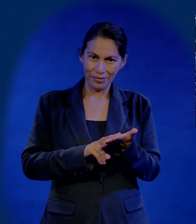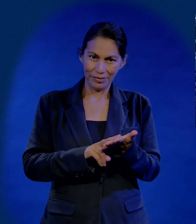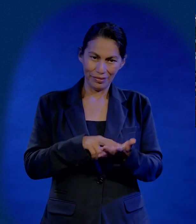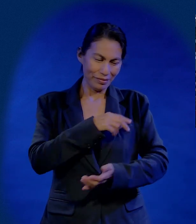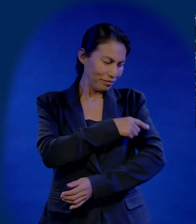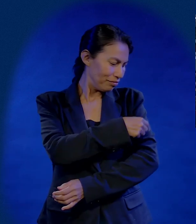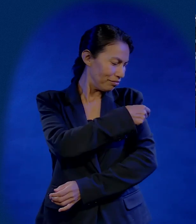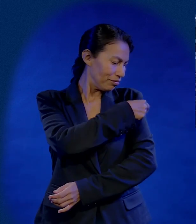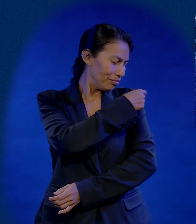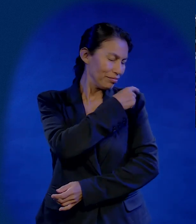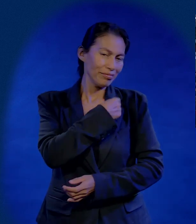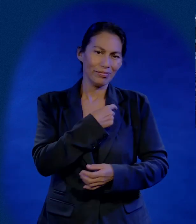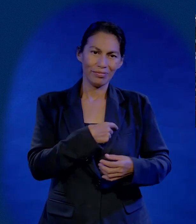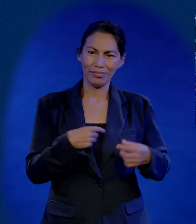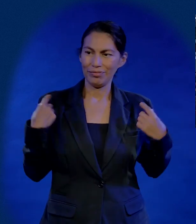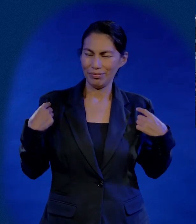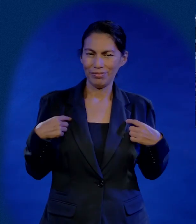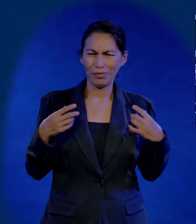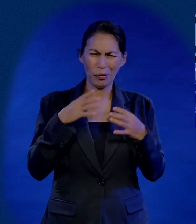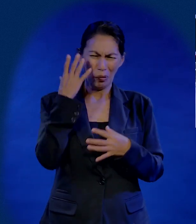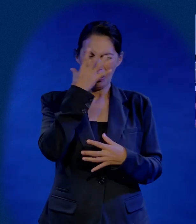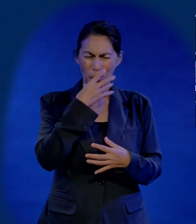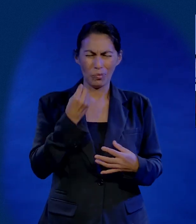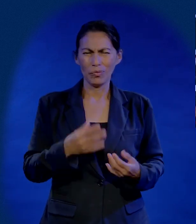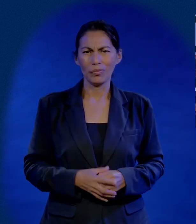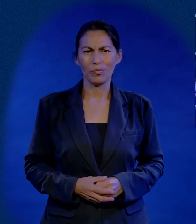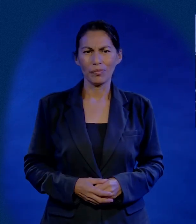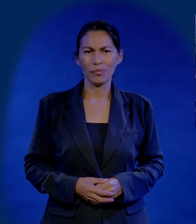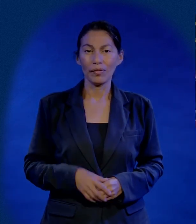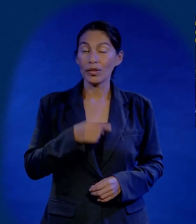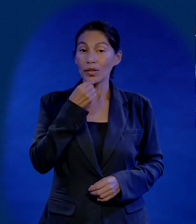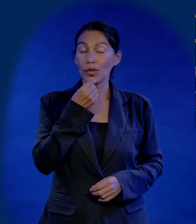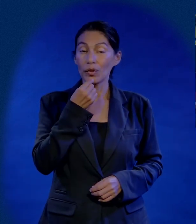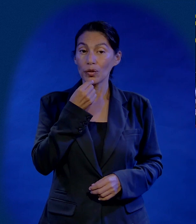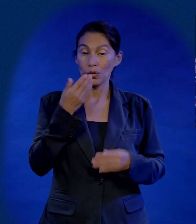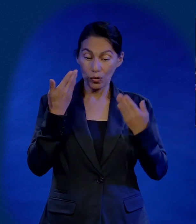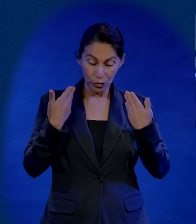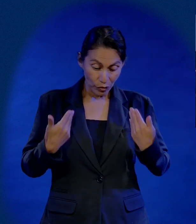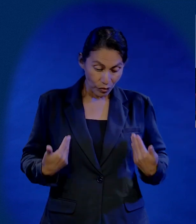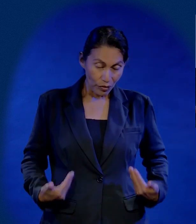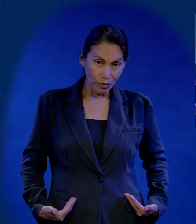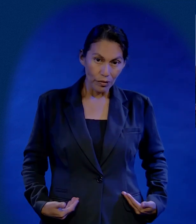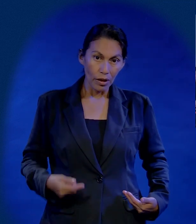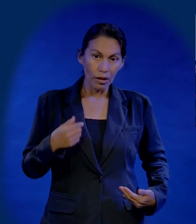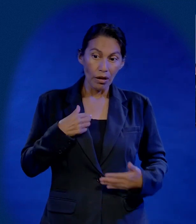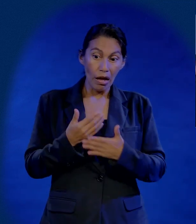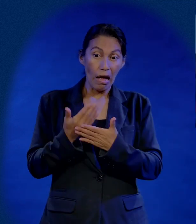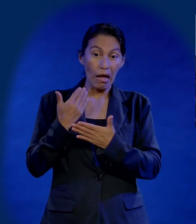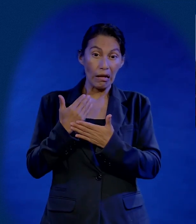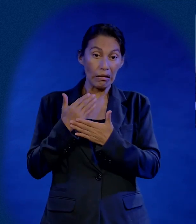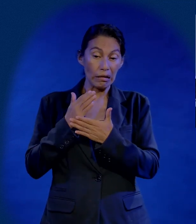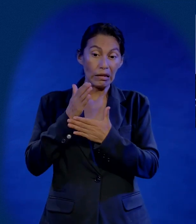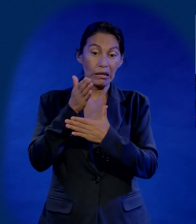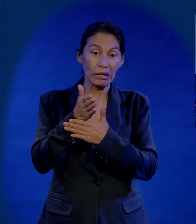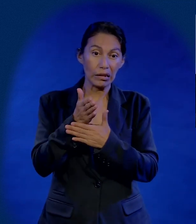trae muchos botoncitos. Parece un arbolito de Navidad. Todos los niños con sus uniformes. Y cuando estaba